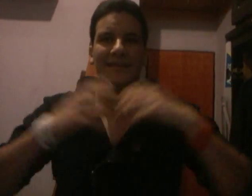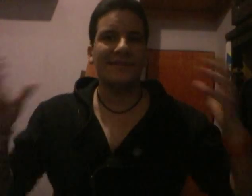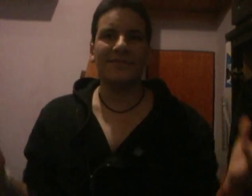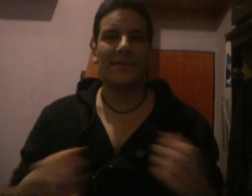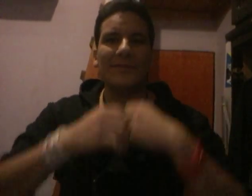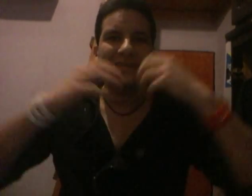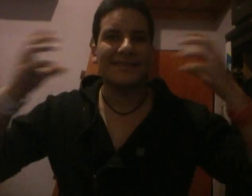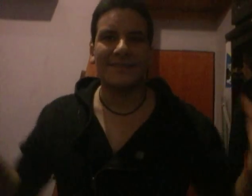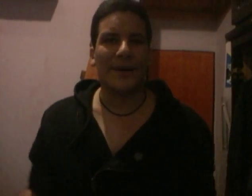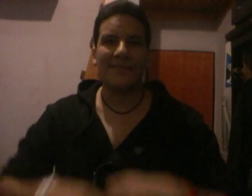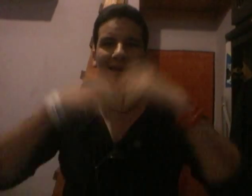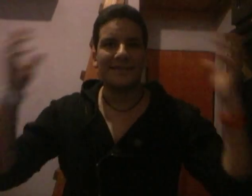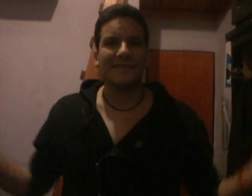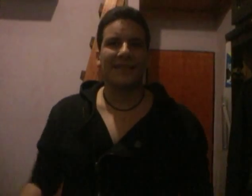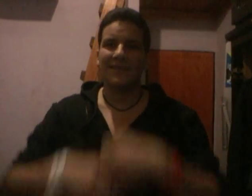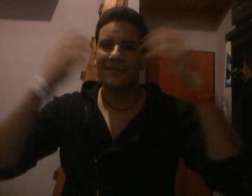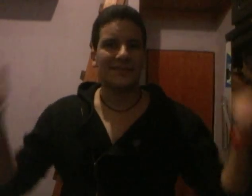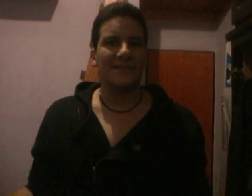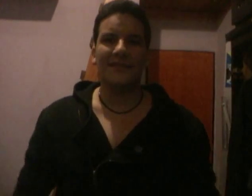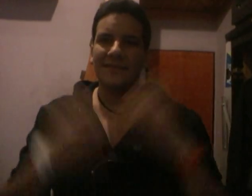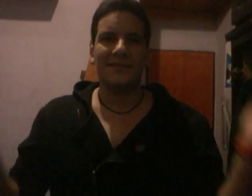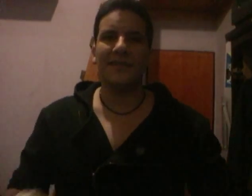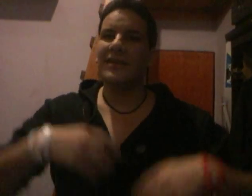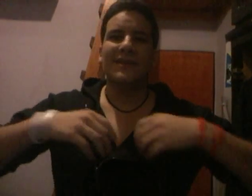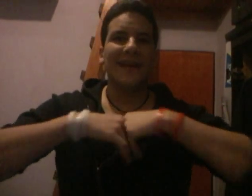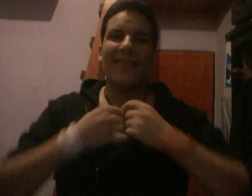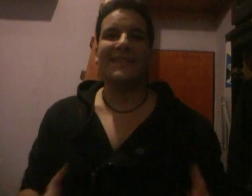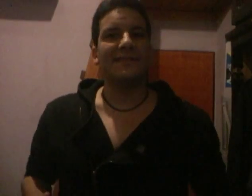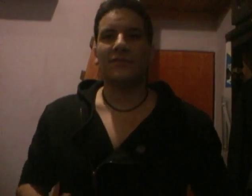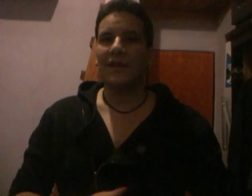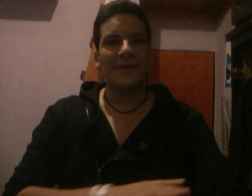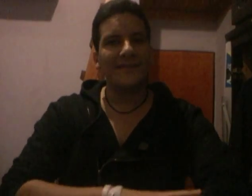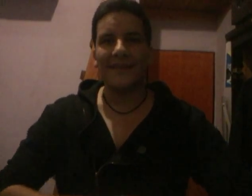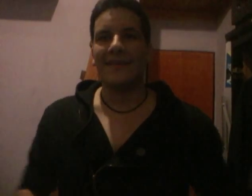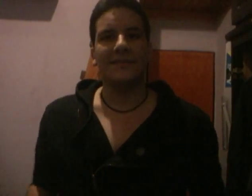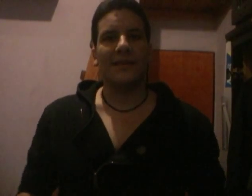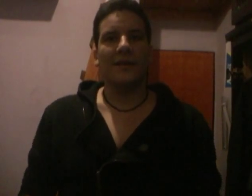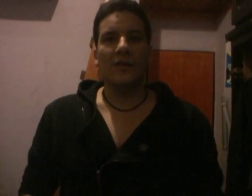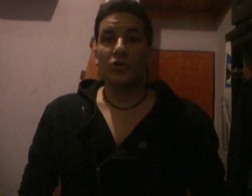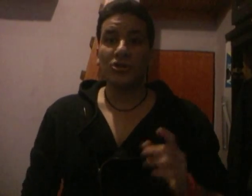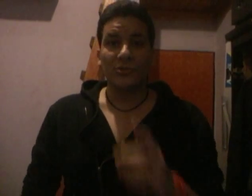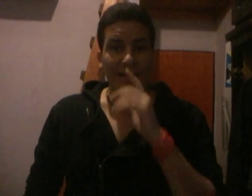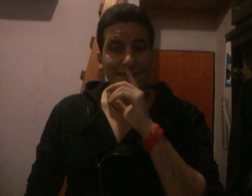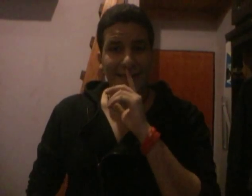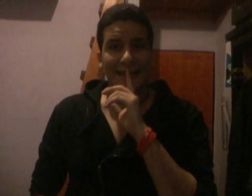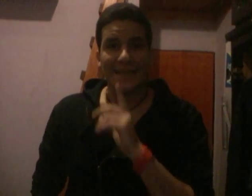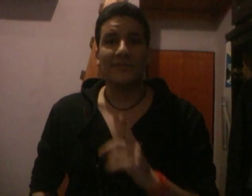que hicieron en que la película se expanda, se extienda, se extienda, se extienda, se haga densa, totalmente densa. Yo sé, una escena que rescato,